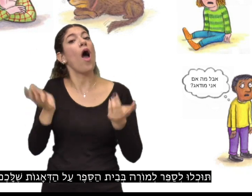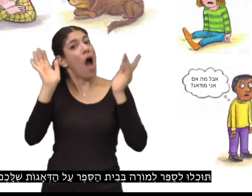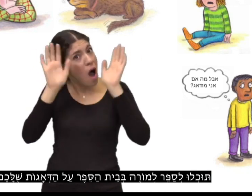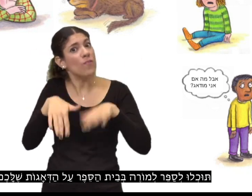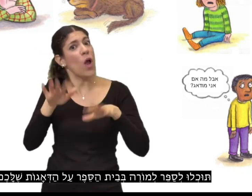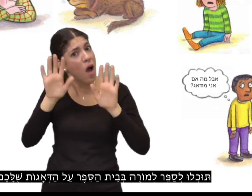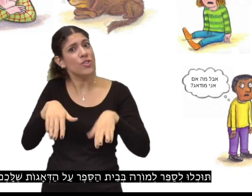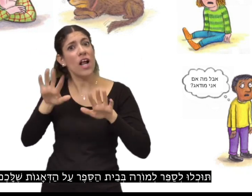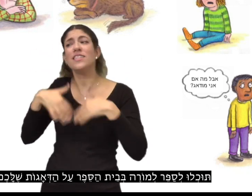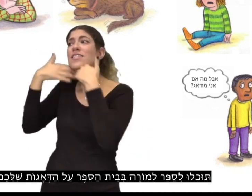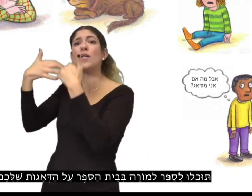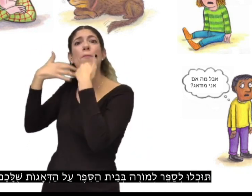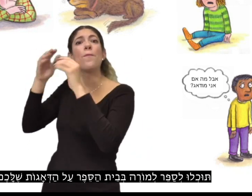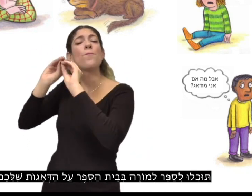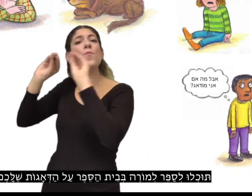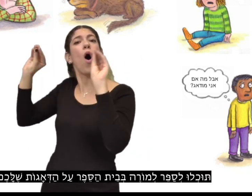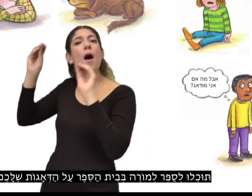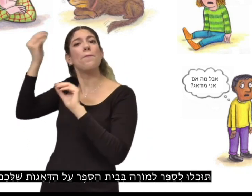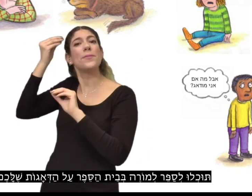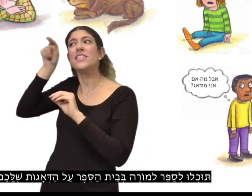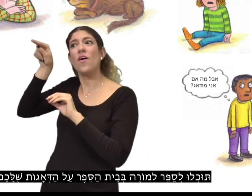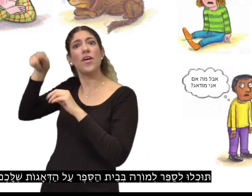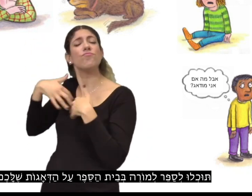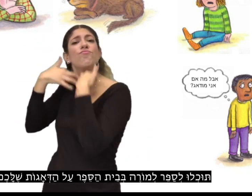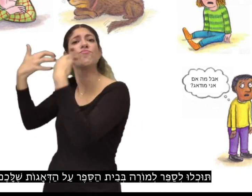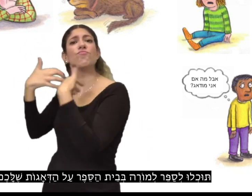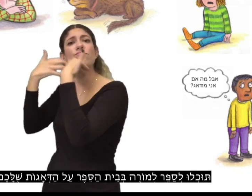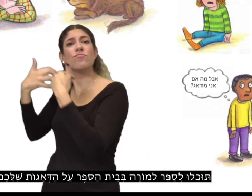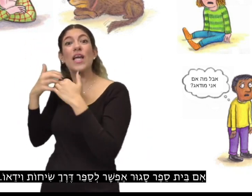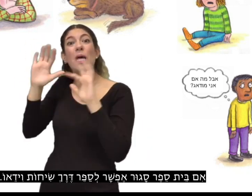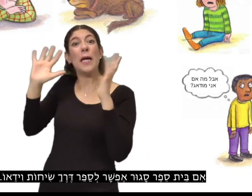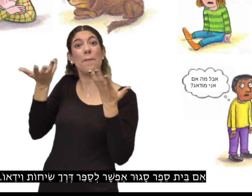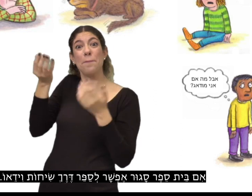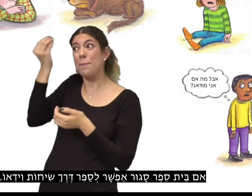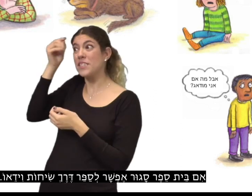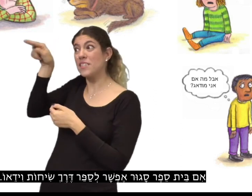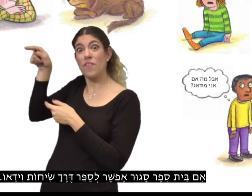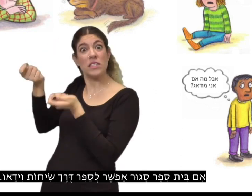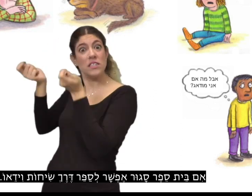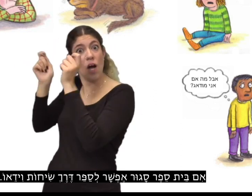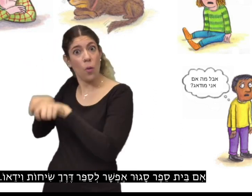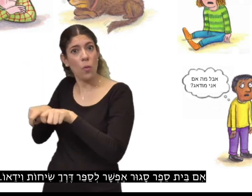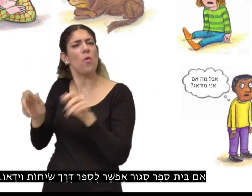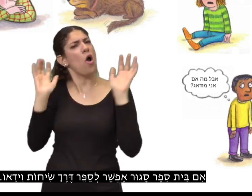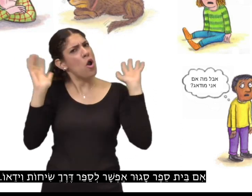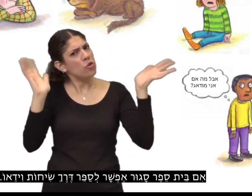תוכלו לספר למורה בבית הספר על הדאגות שלכם. אם בית ספר סגור, אפשר